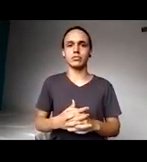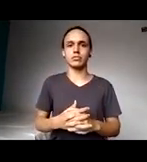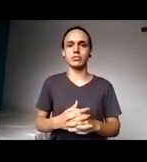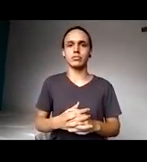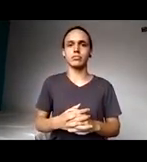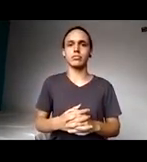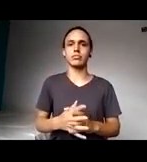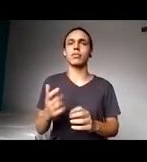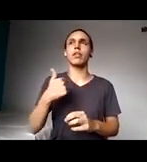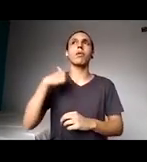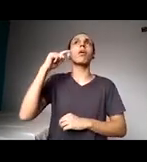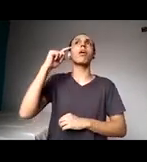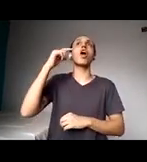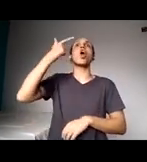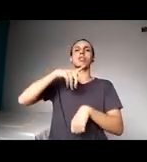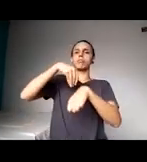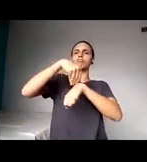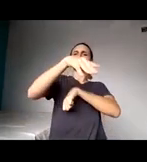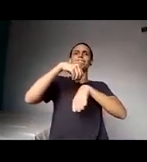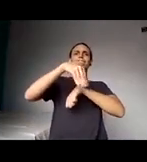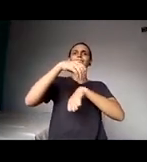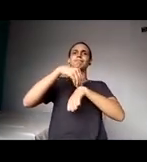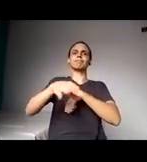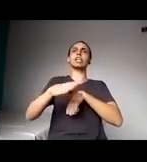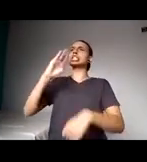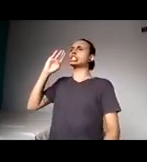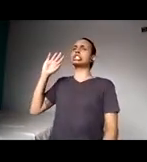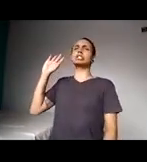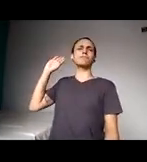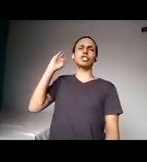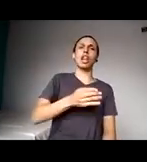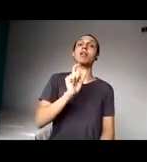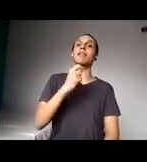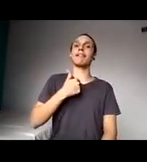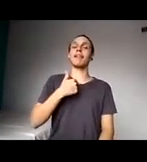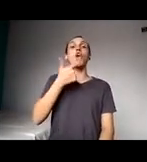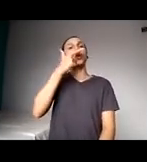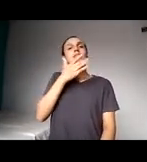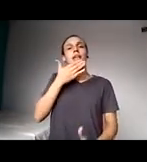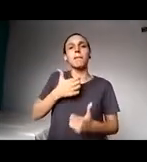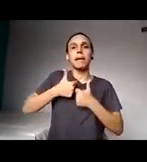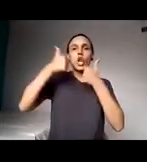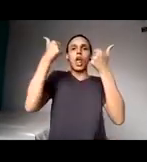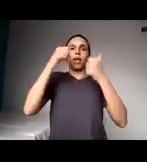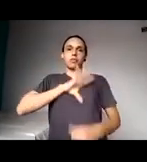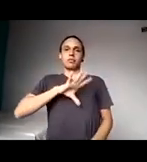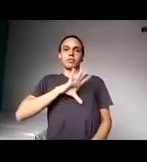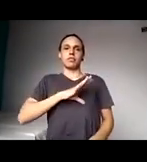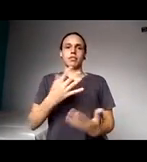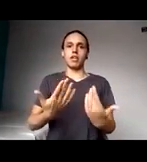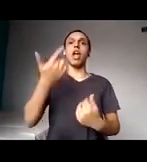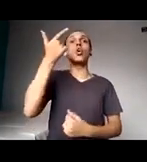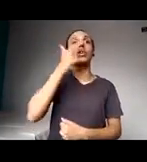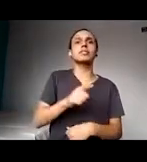pensando. eu me aprimorei no português justamente para passar